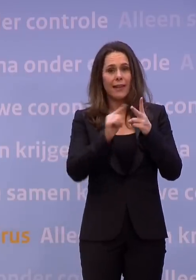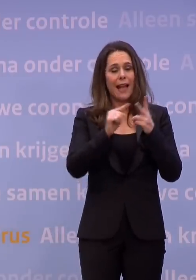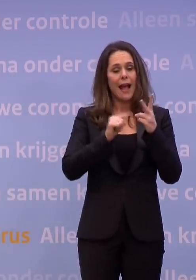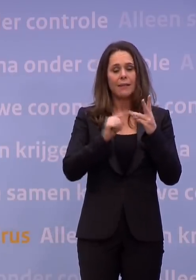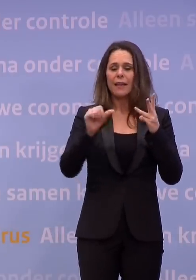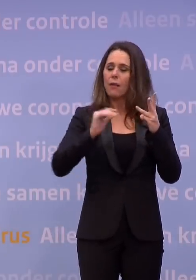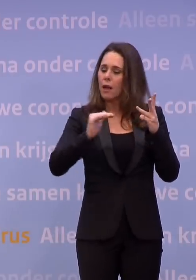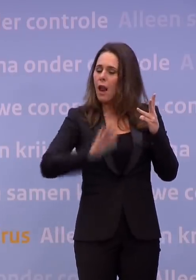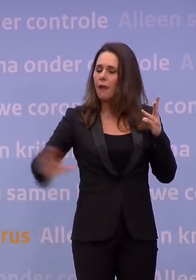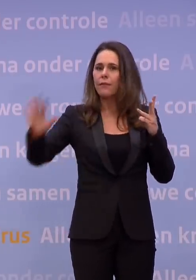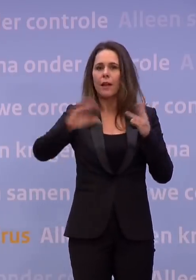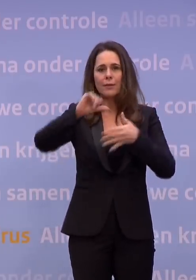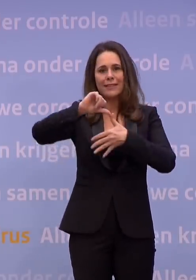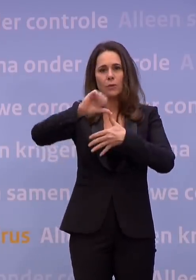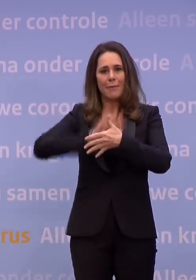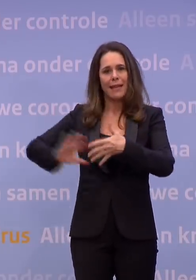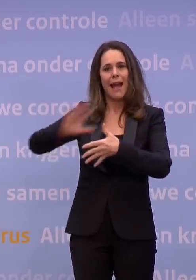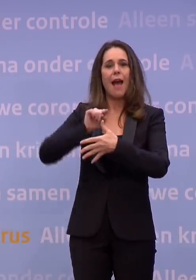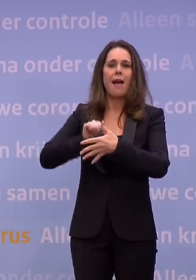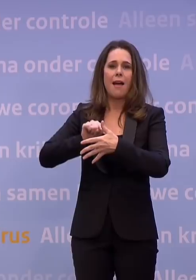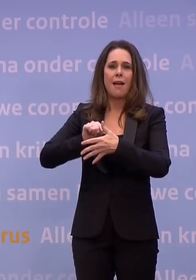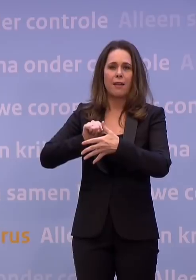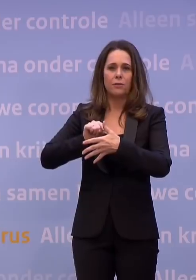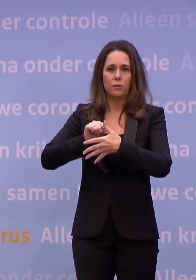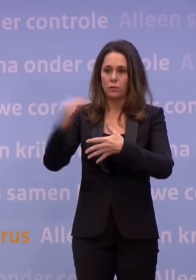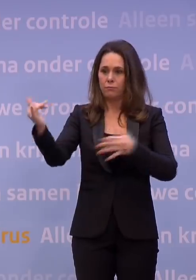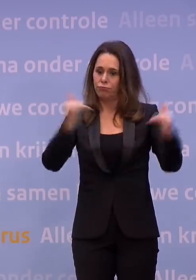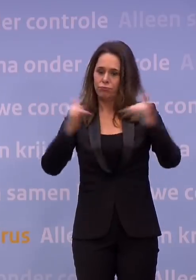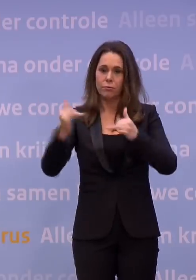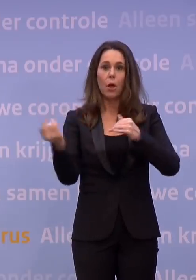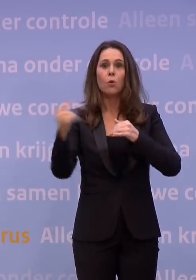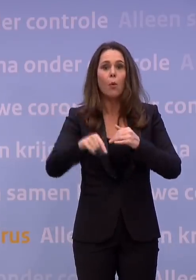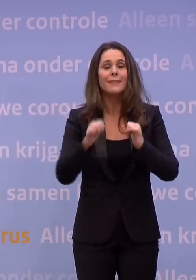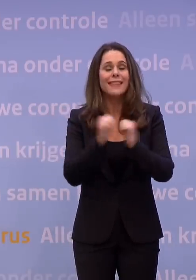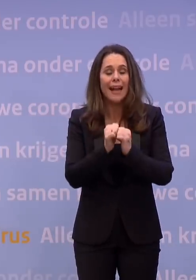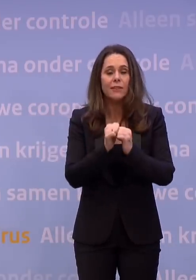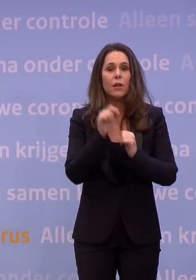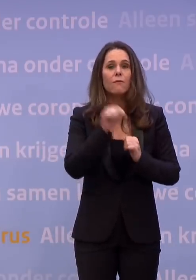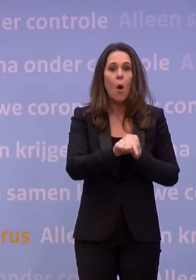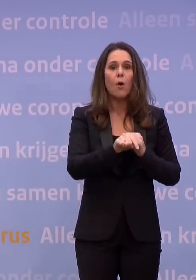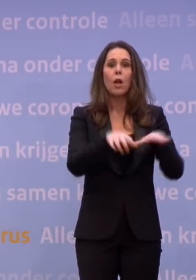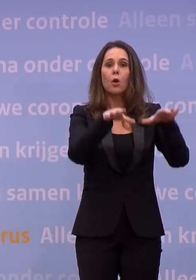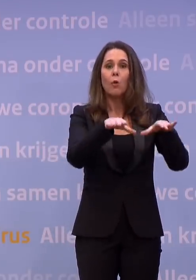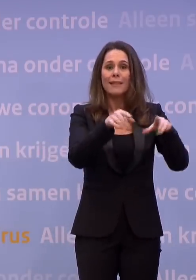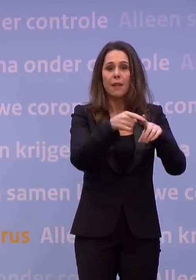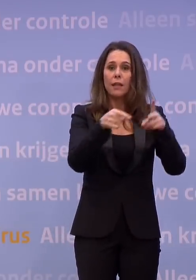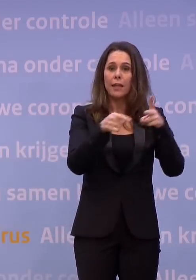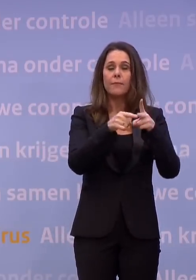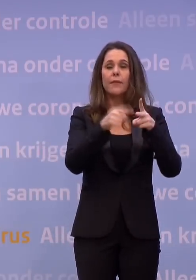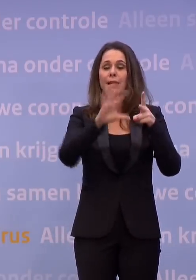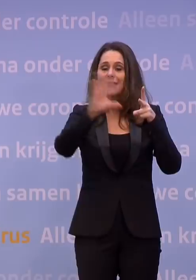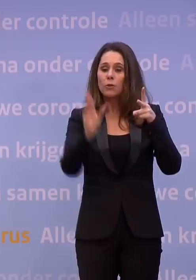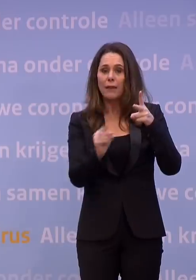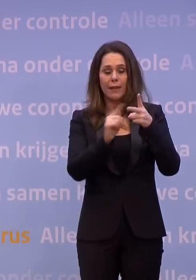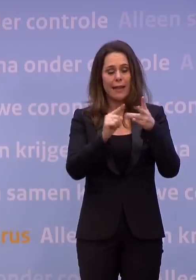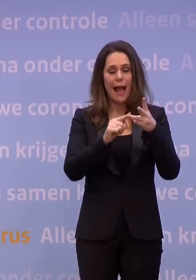alle landen uit Zuid-Amerika. Dus een vliegverbod vanaf aanstaande zaterdag voor het Verenigd Koninkrijk, Zuid-Afrika